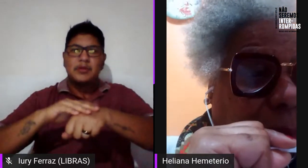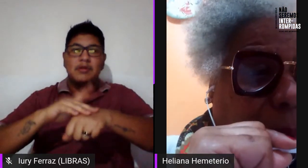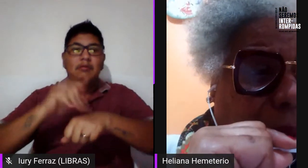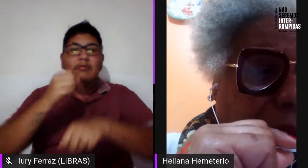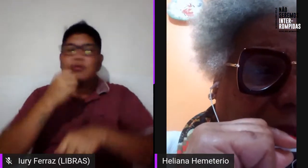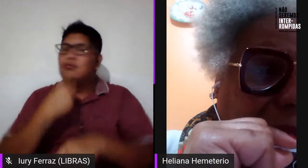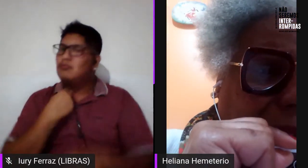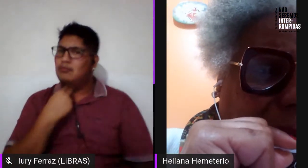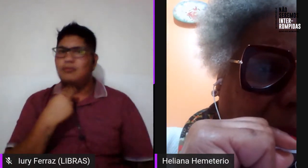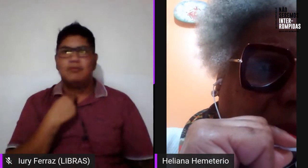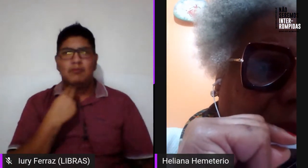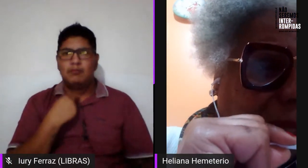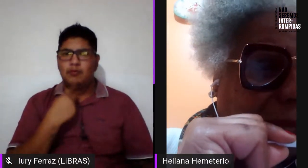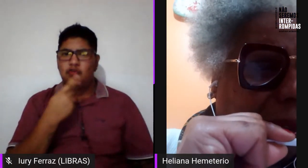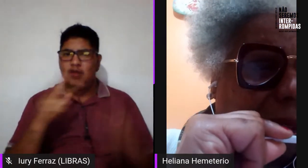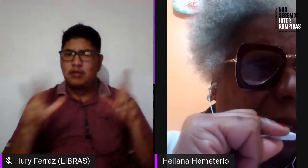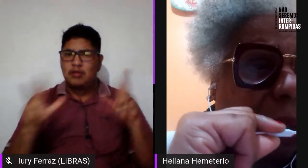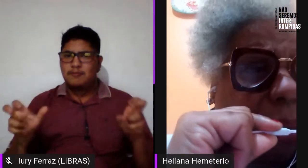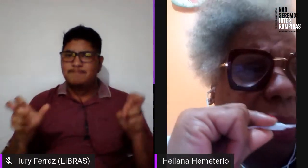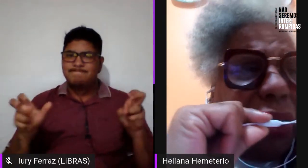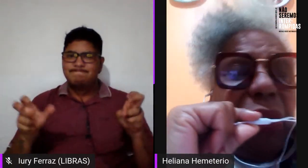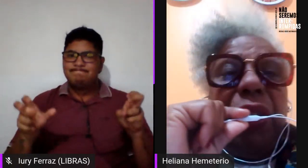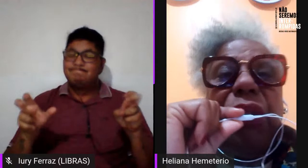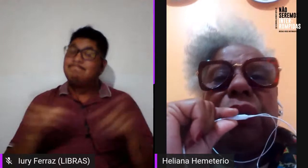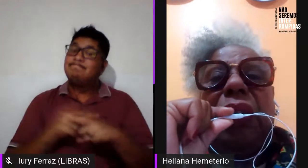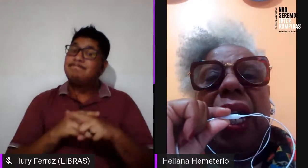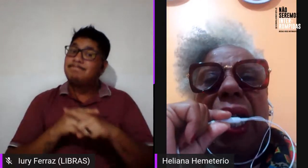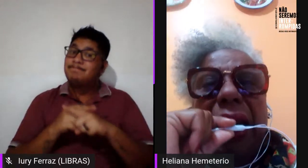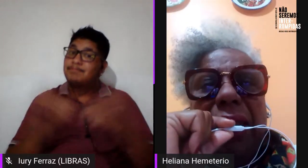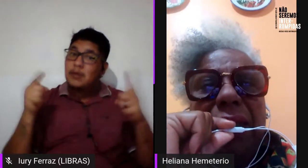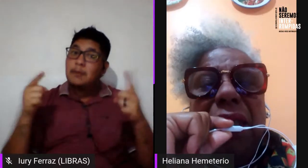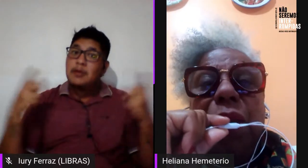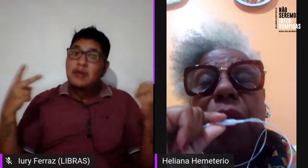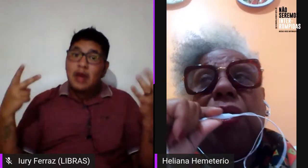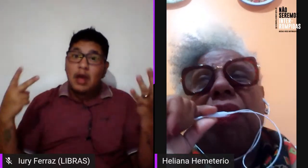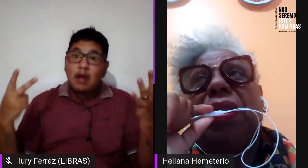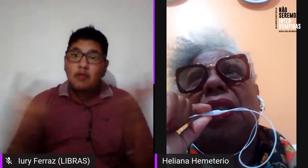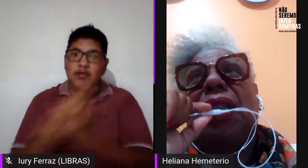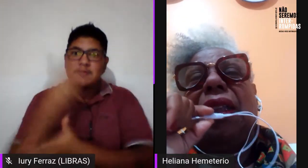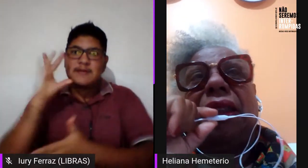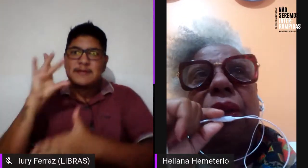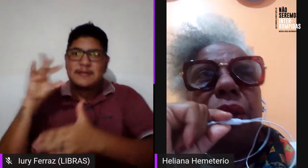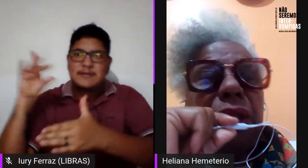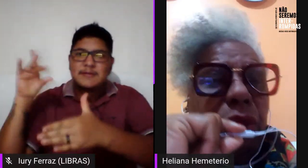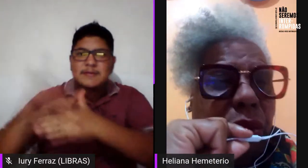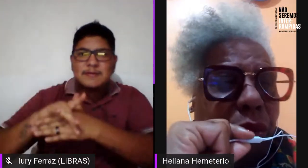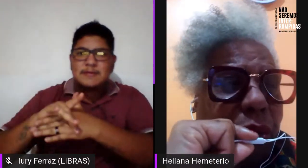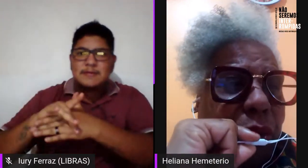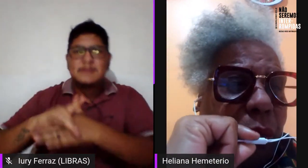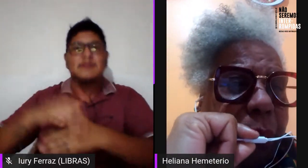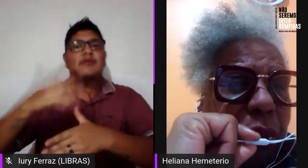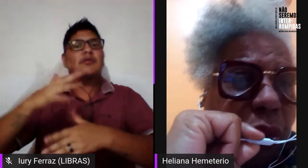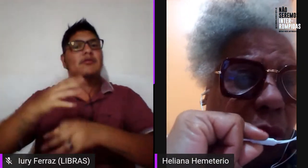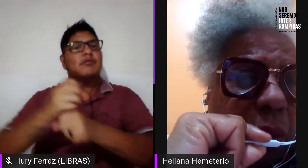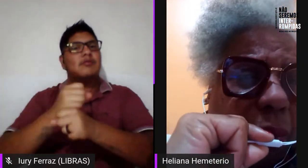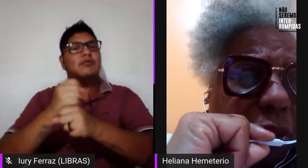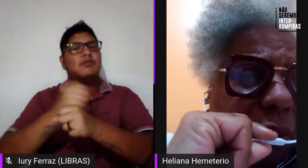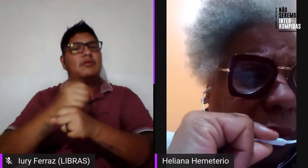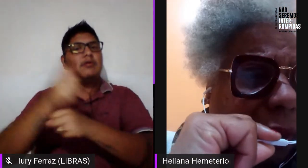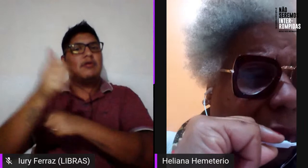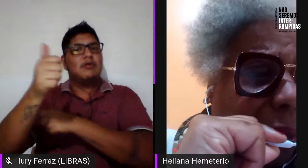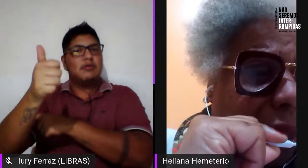sobre isso. Porém, com o advento da AIDS, em 1978, surge o Grupo